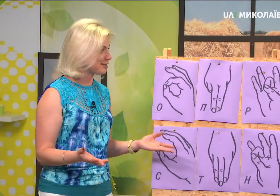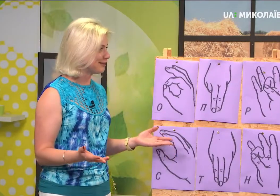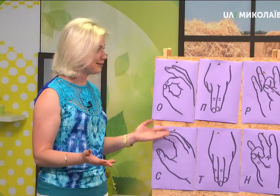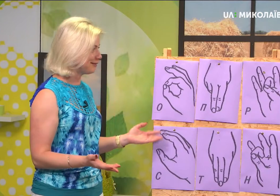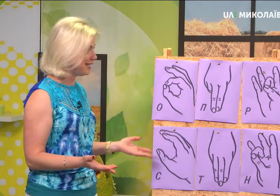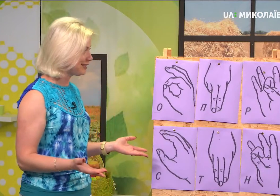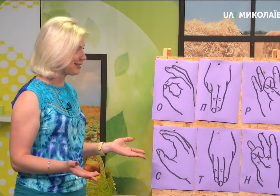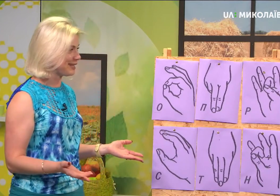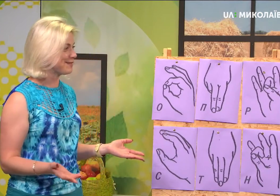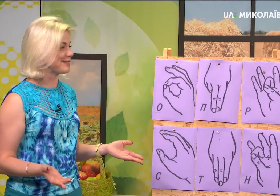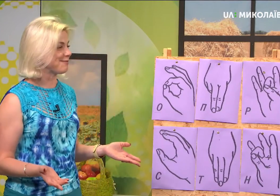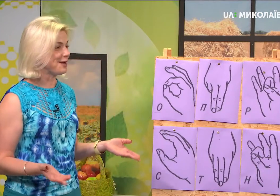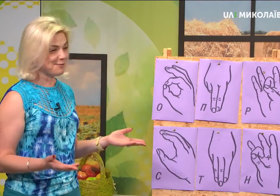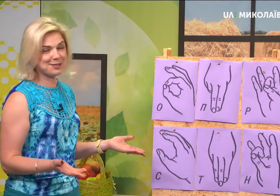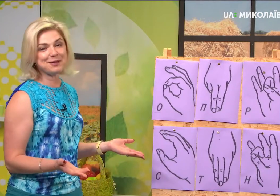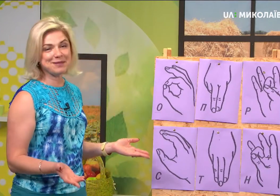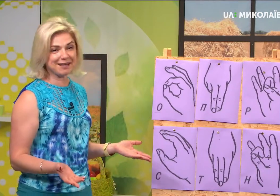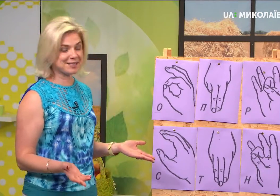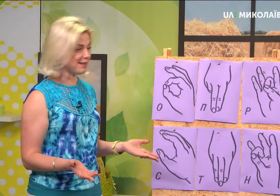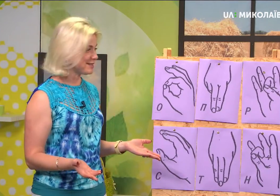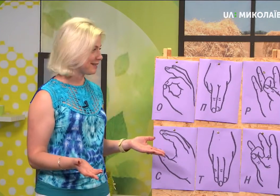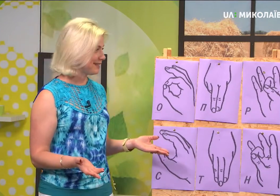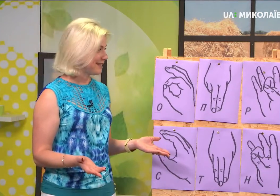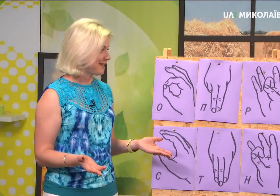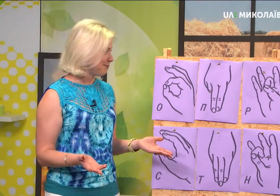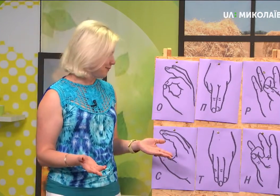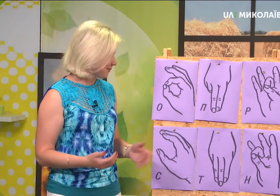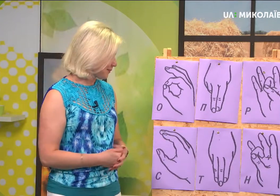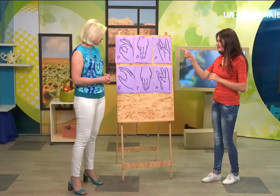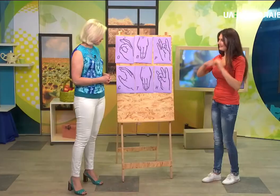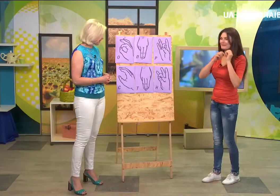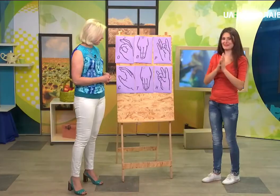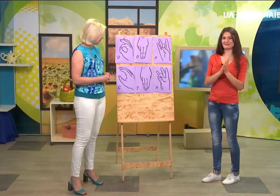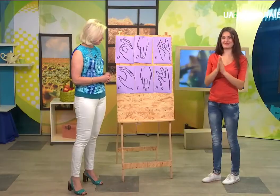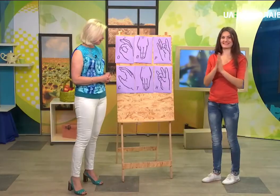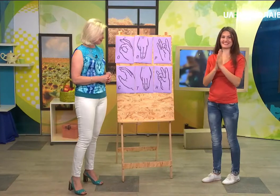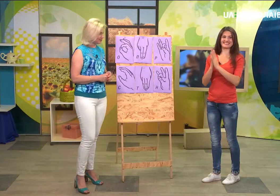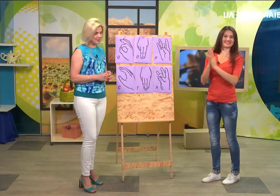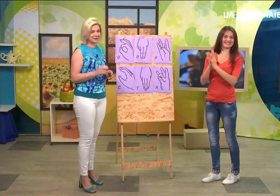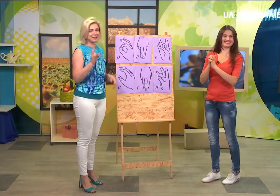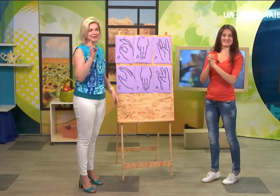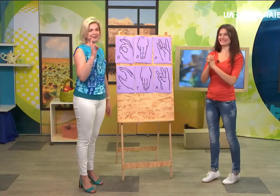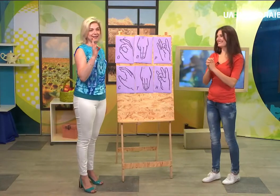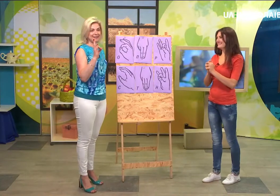літер, який ми знаємо, можемо ім'я скласти. Давайте ще останню, а потім будемо сказати слово. Ім'я. Так.